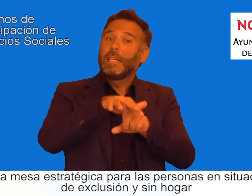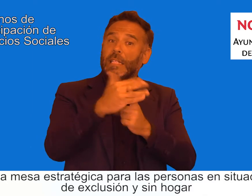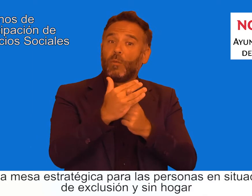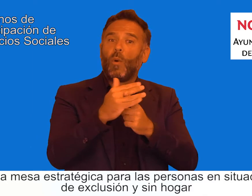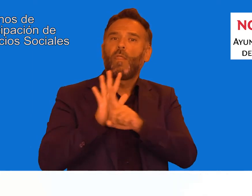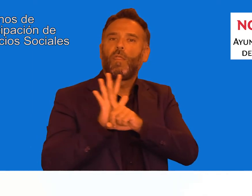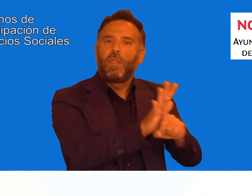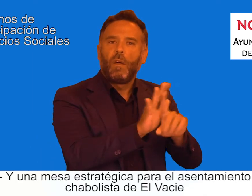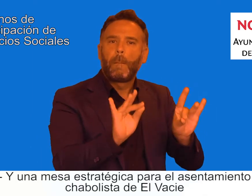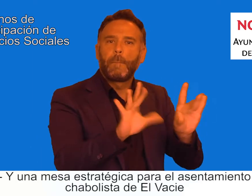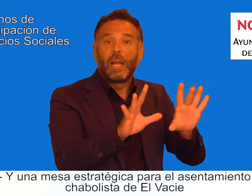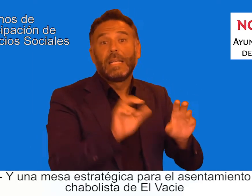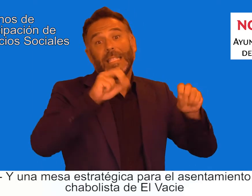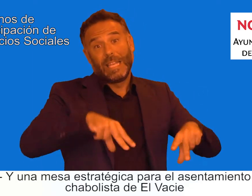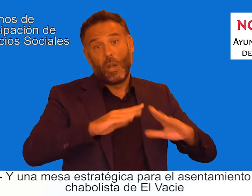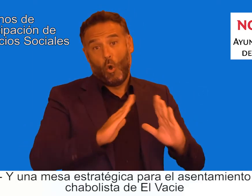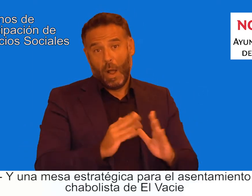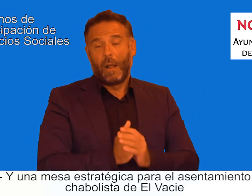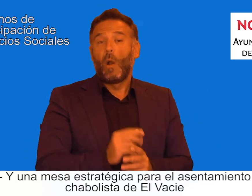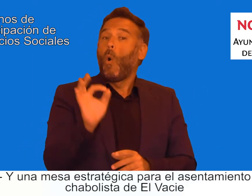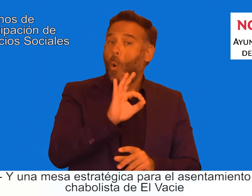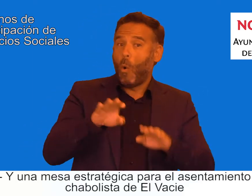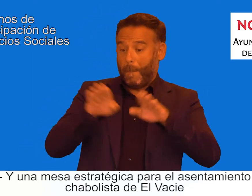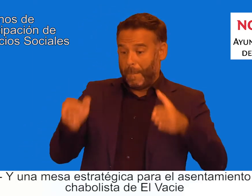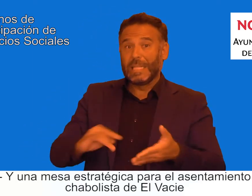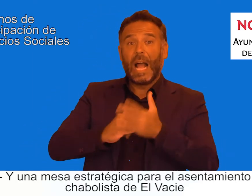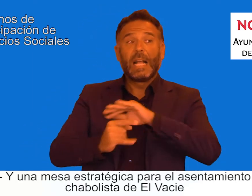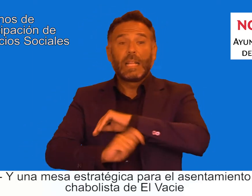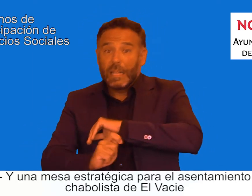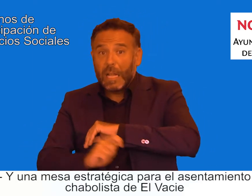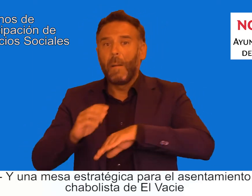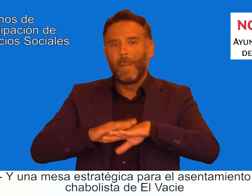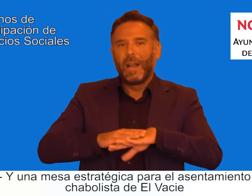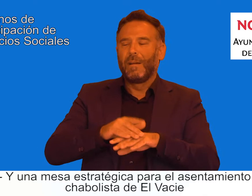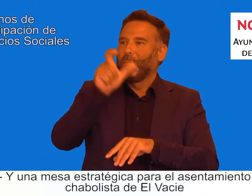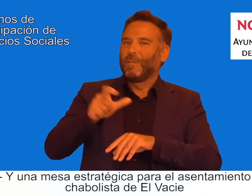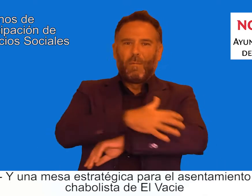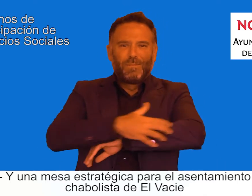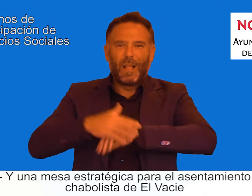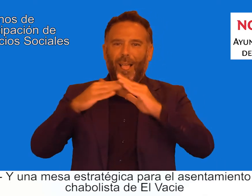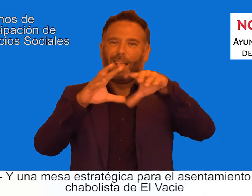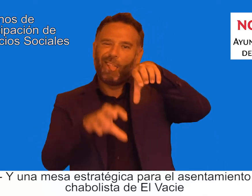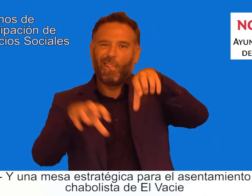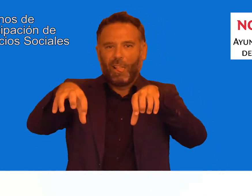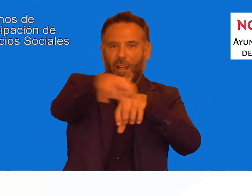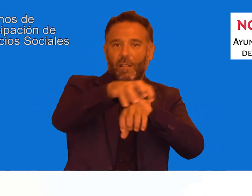y una mesa estratégica para el asentamiento chabolista de Elbácie. Además,